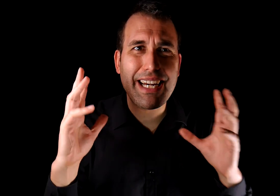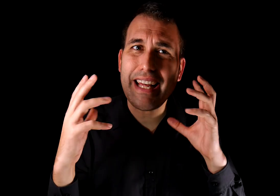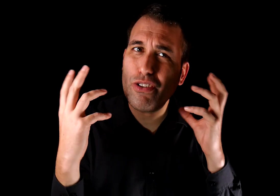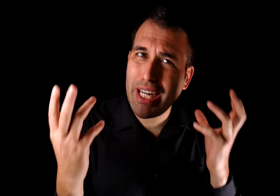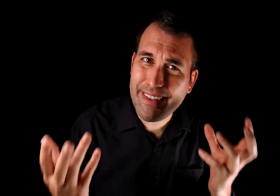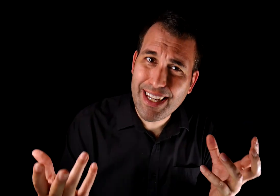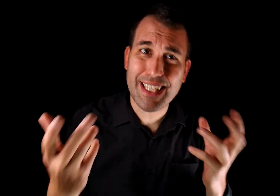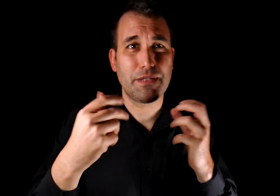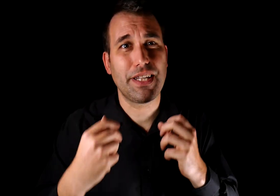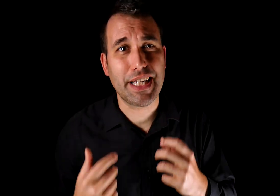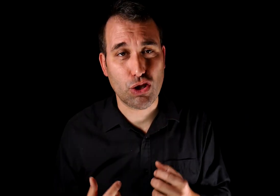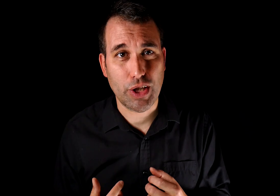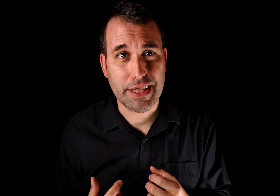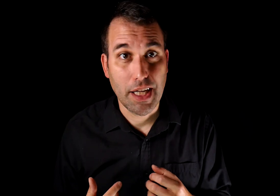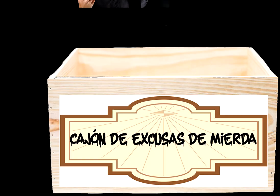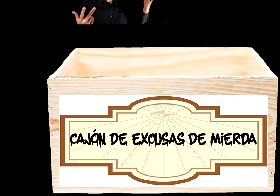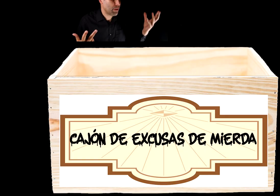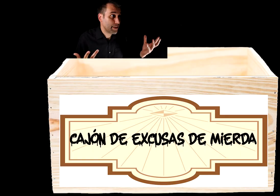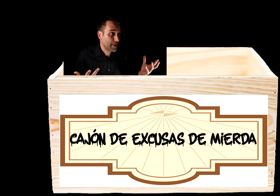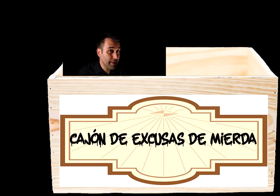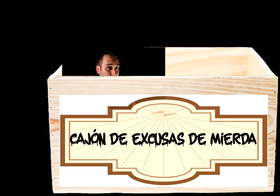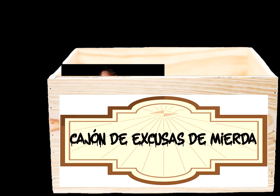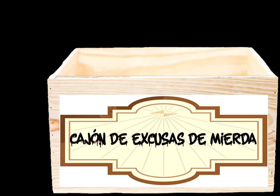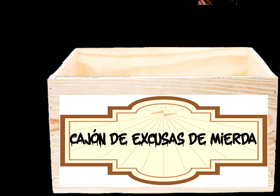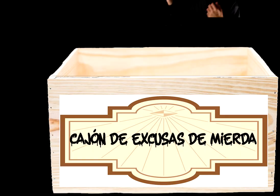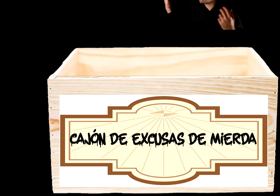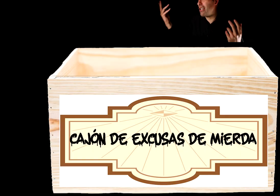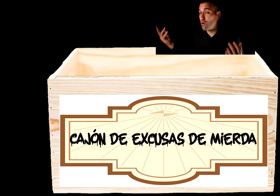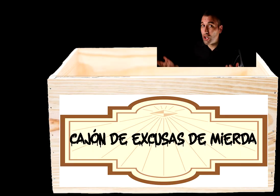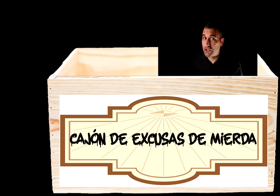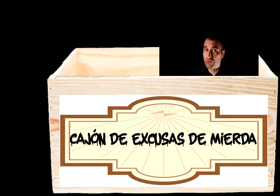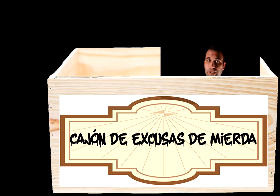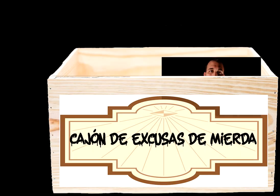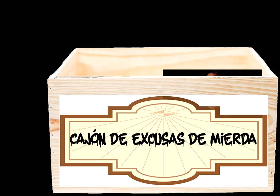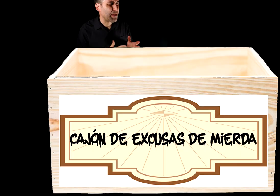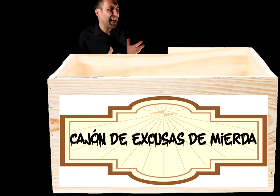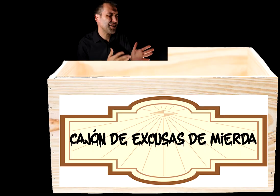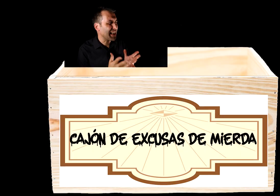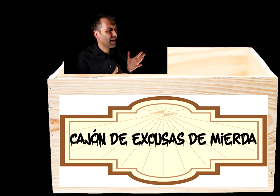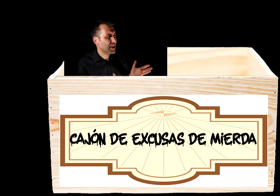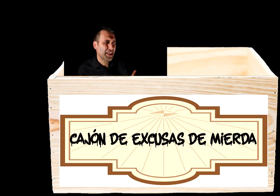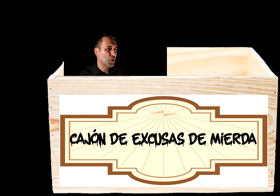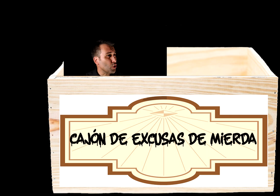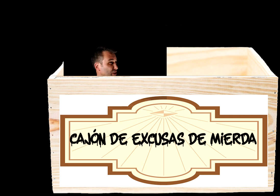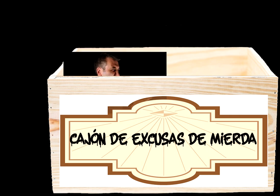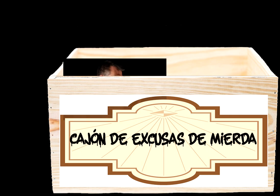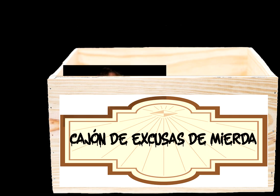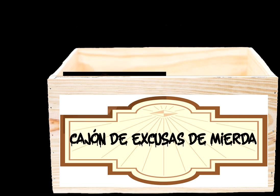racionalizar esas banderas rojas. ¿Es un malentendido? ¿Es su pasado lo que lo hace sufrir? No es tan grave, en realidad no lo dijo en serio.